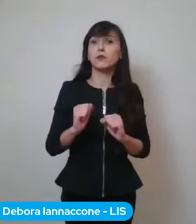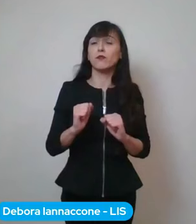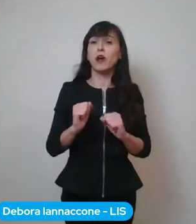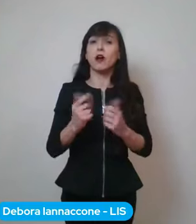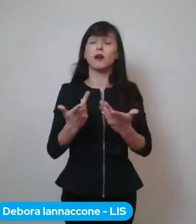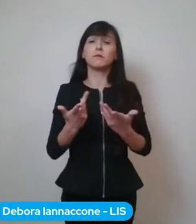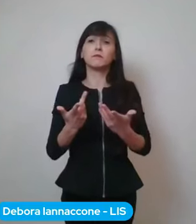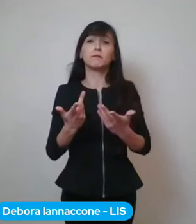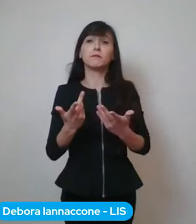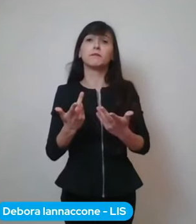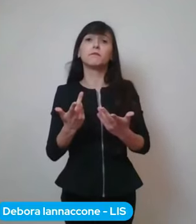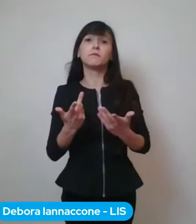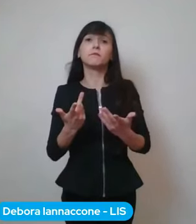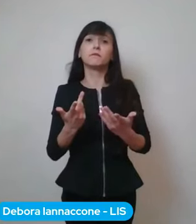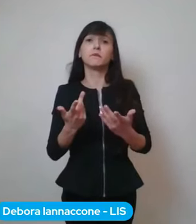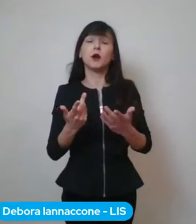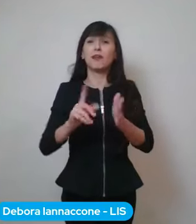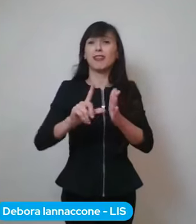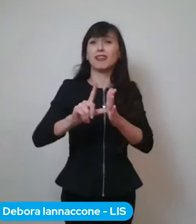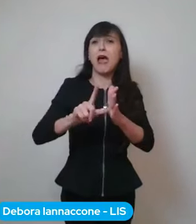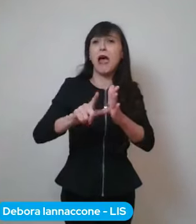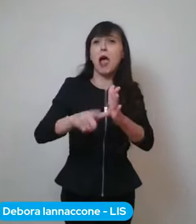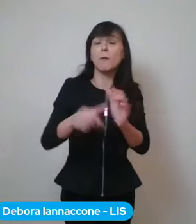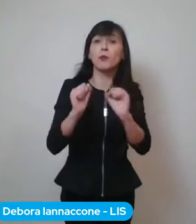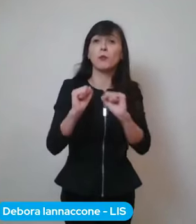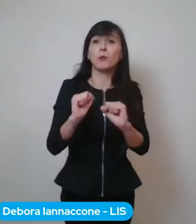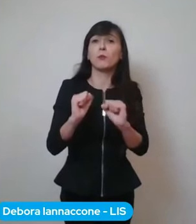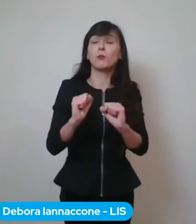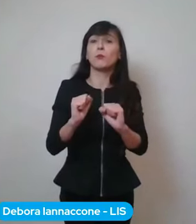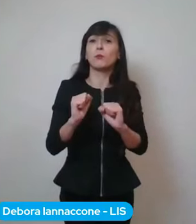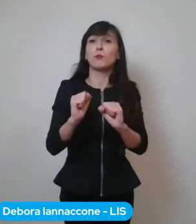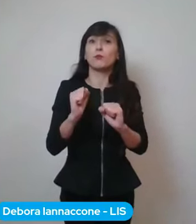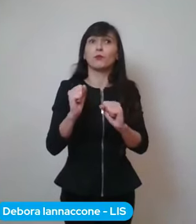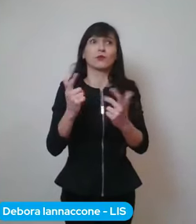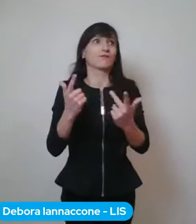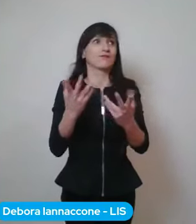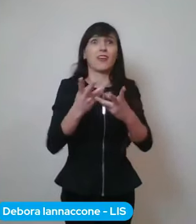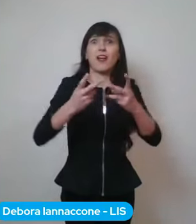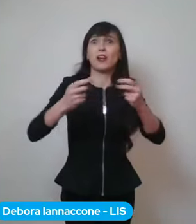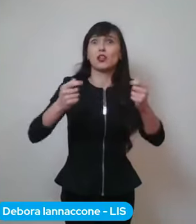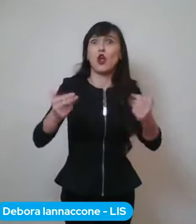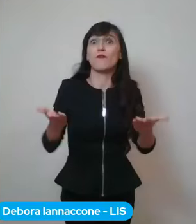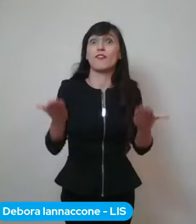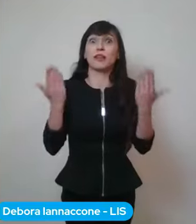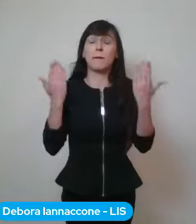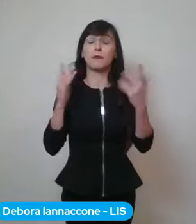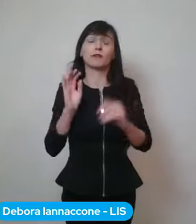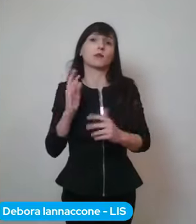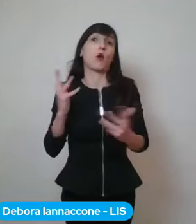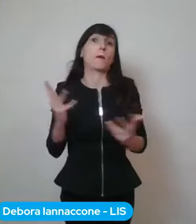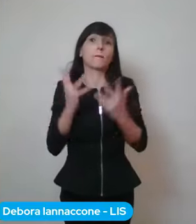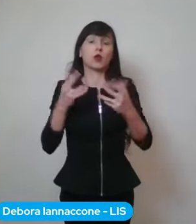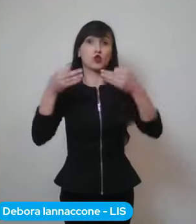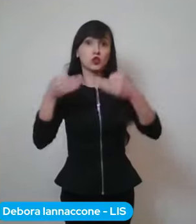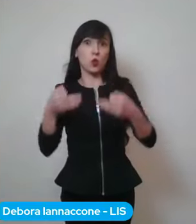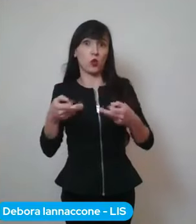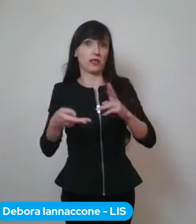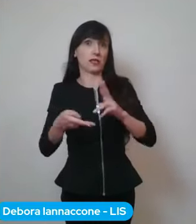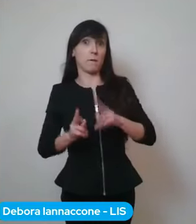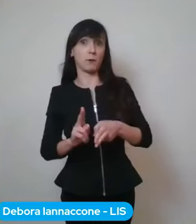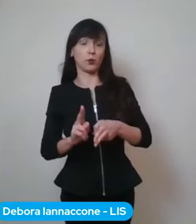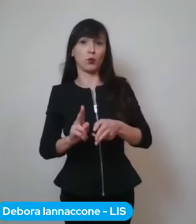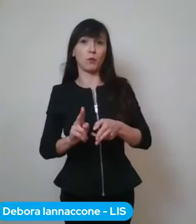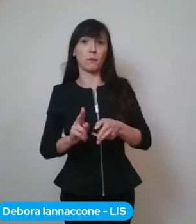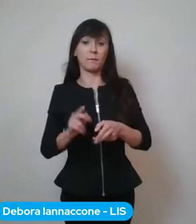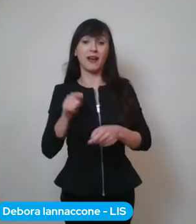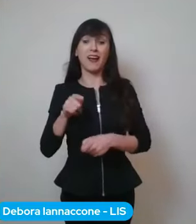avremmo visto definitivamente ecco la luce, la situazione di maggiore sicurezza. Non dobbiamo perdere